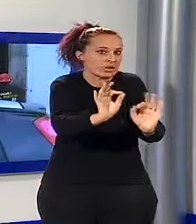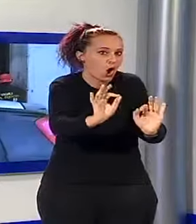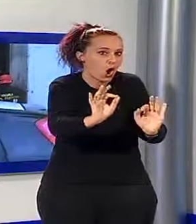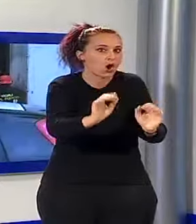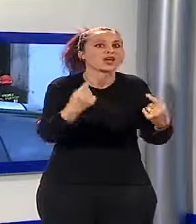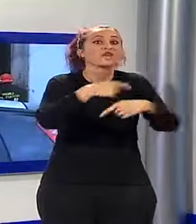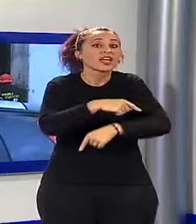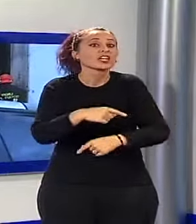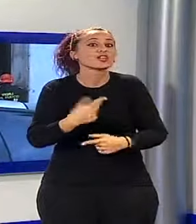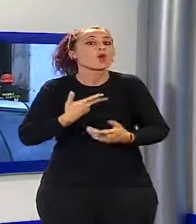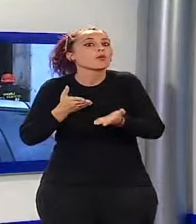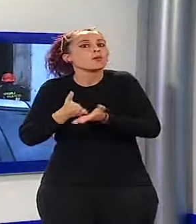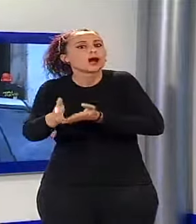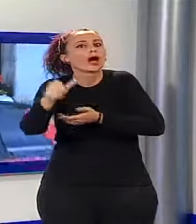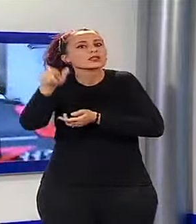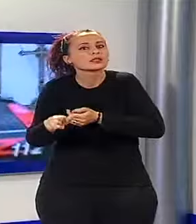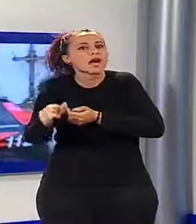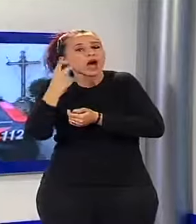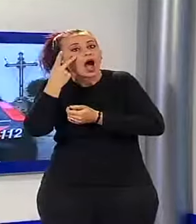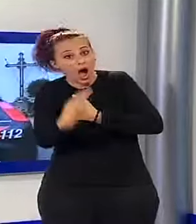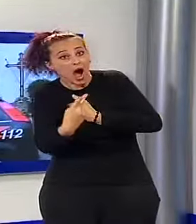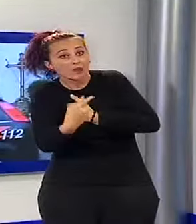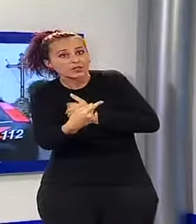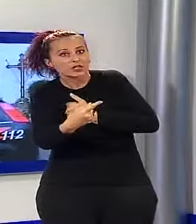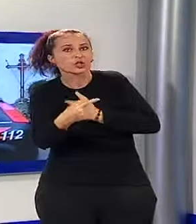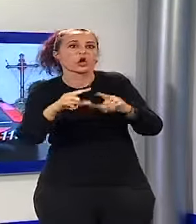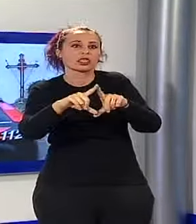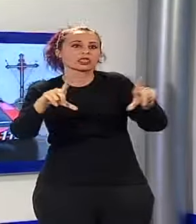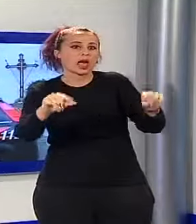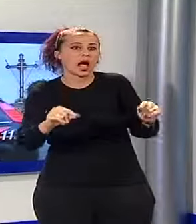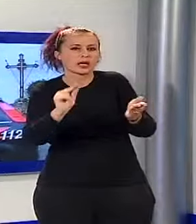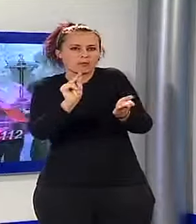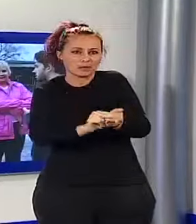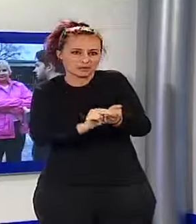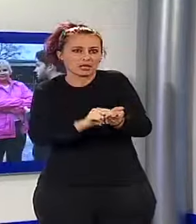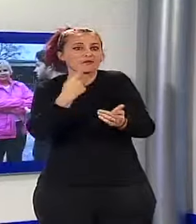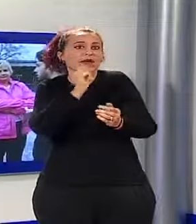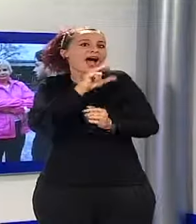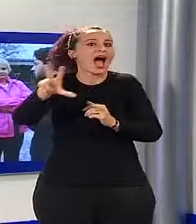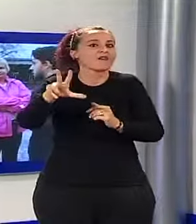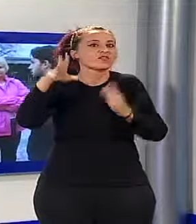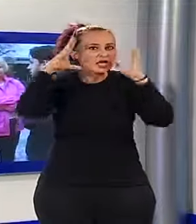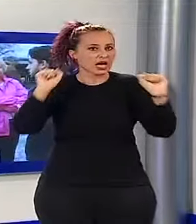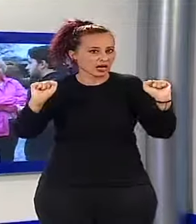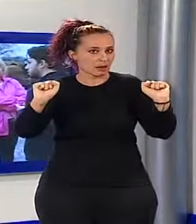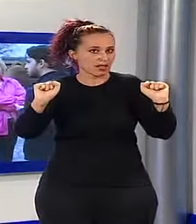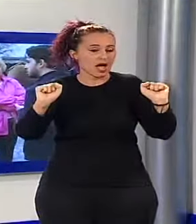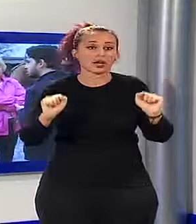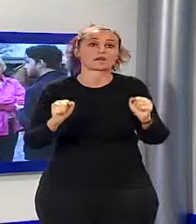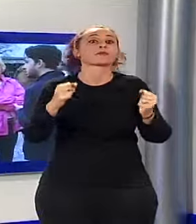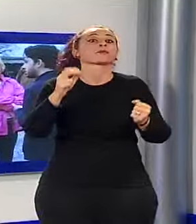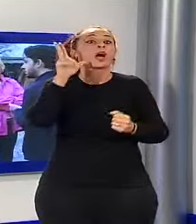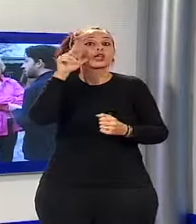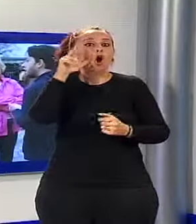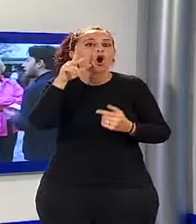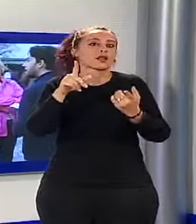scena invece assiste un passante che fa in tempo ad annotare la targa dell'auto e dà subito l'allarme. Accorrono le parrocchiane che